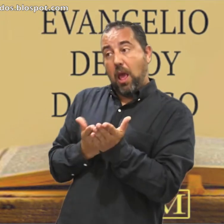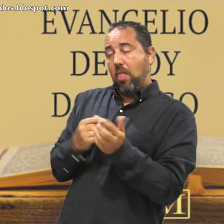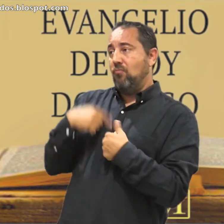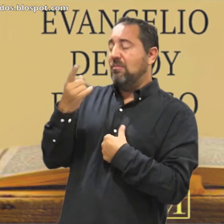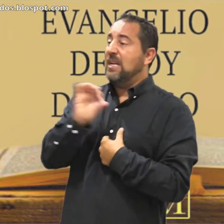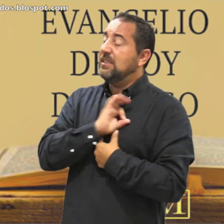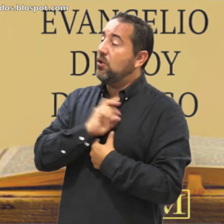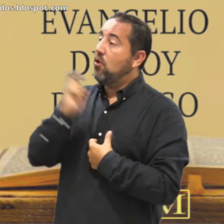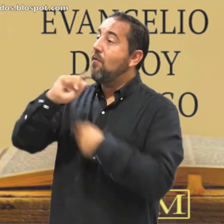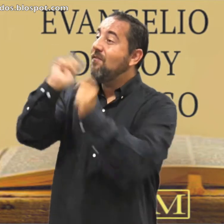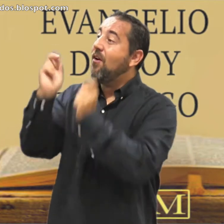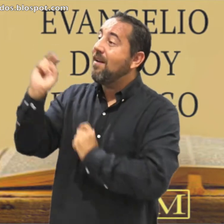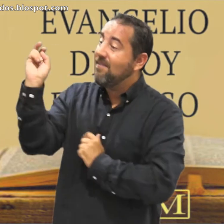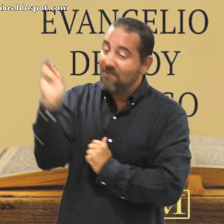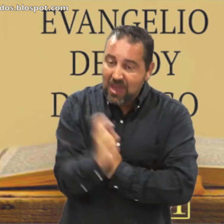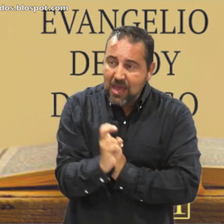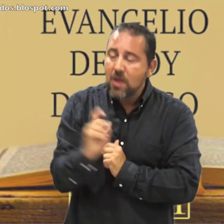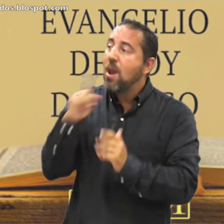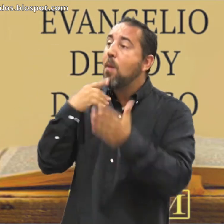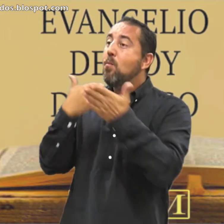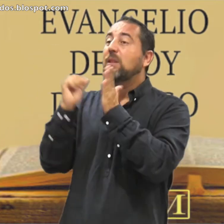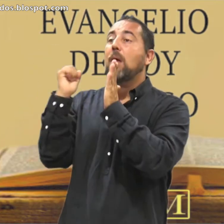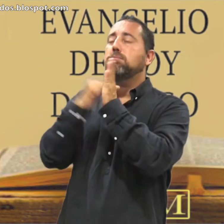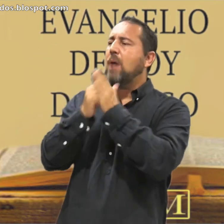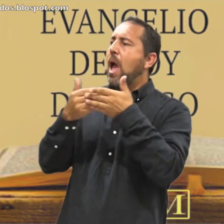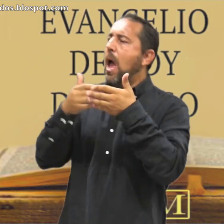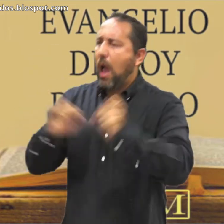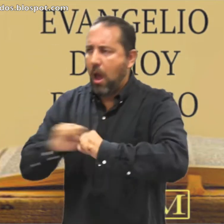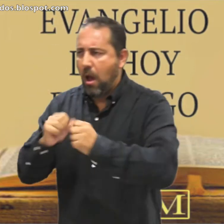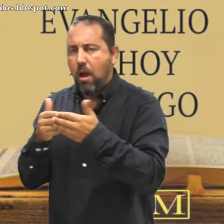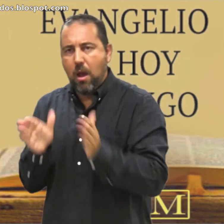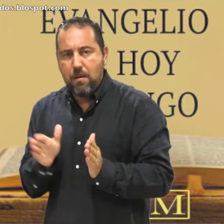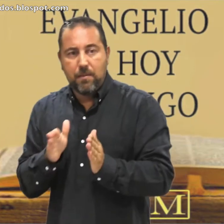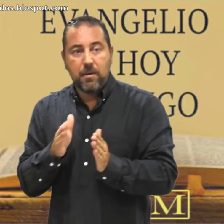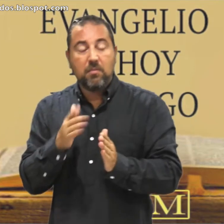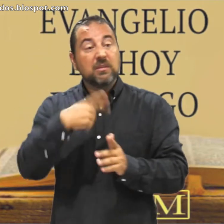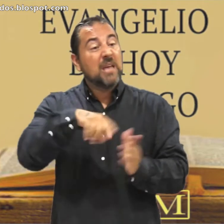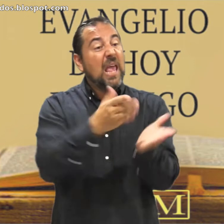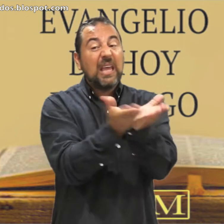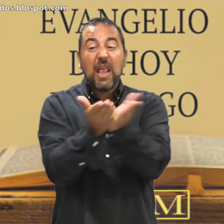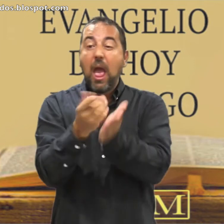Señor Vuelva De la boda Para abrirle Para Apenas Venga